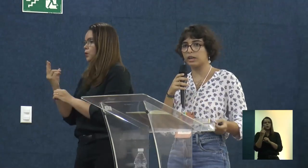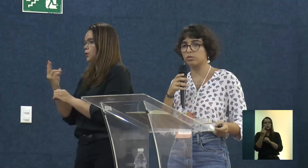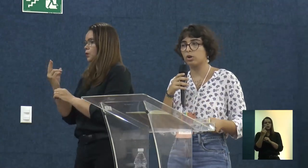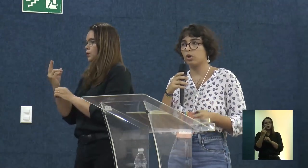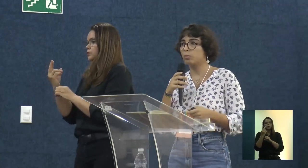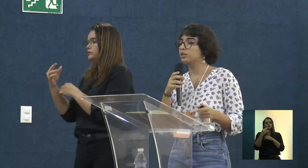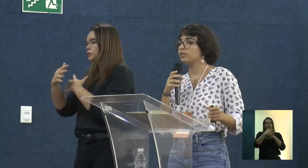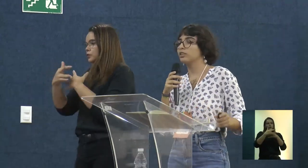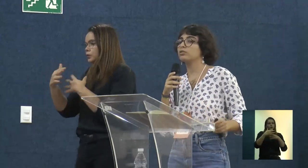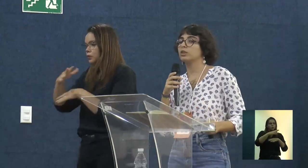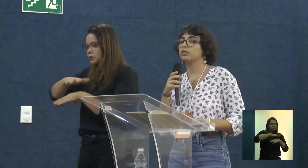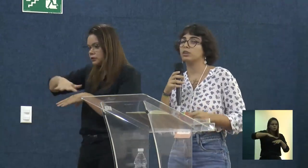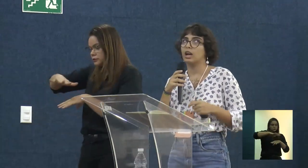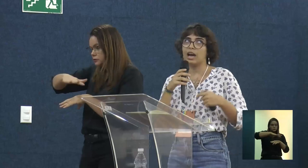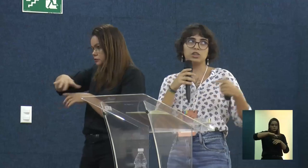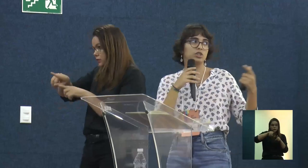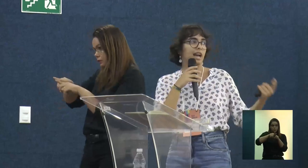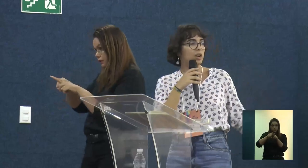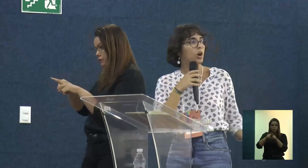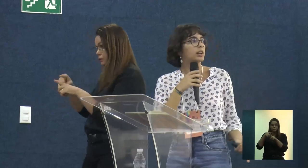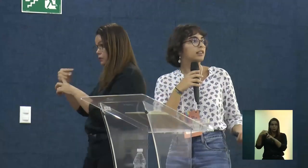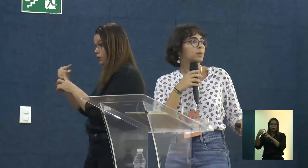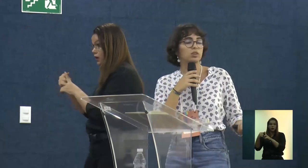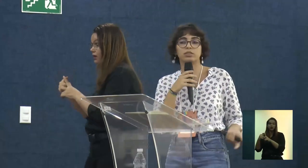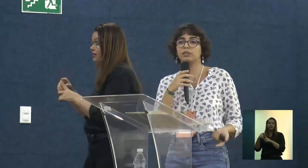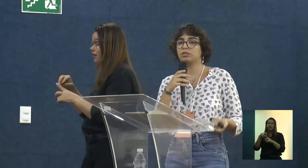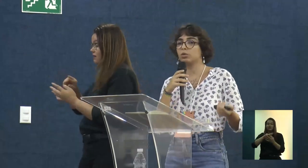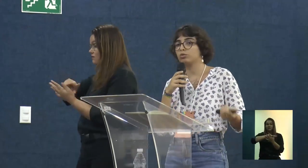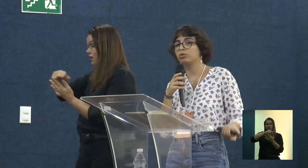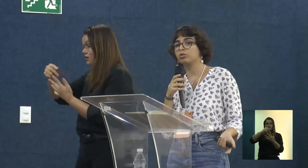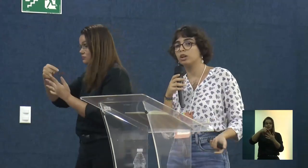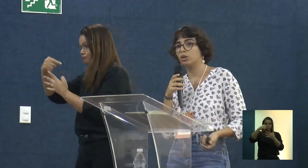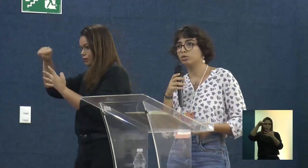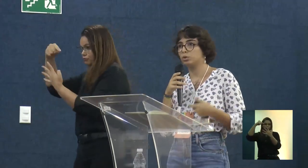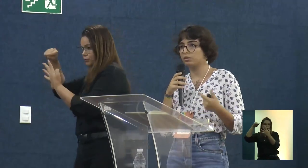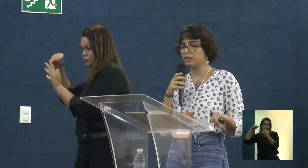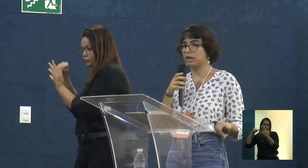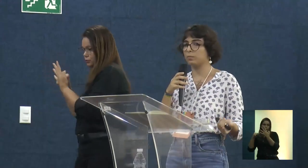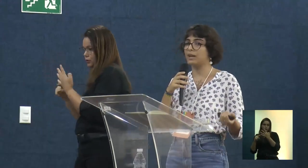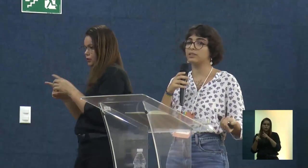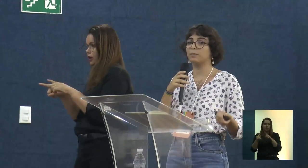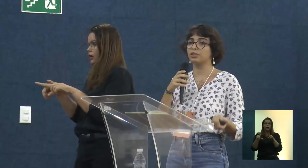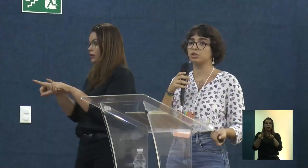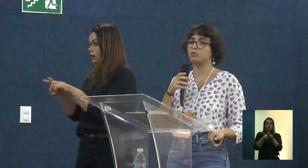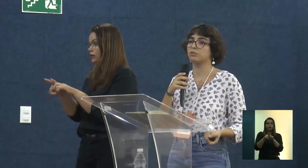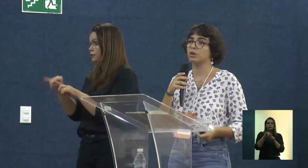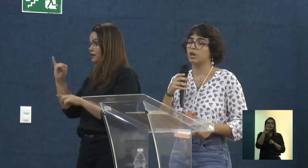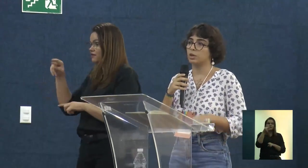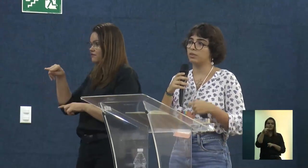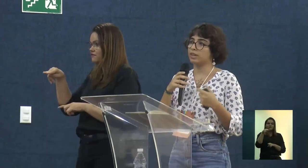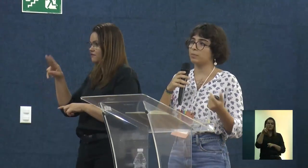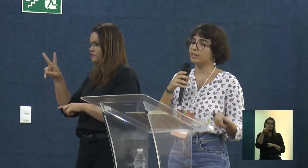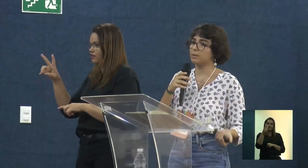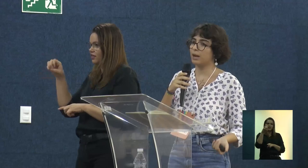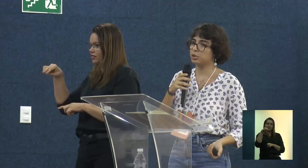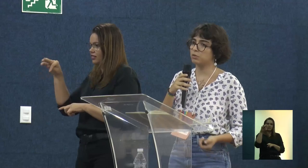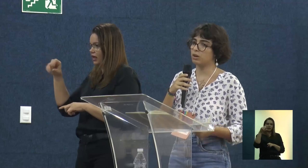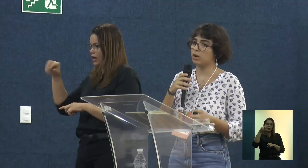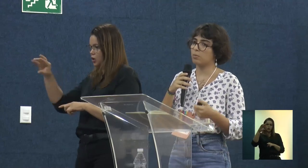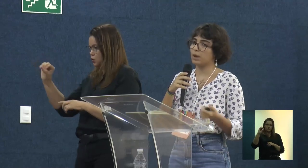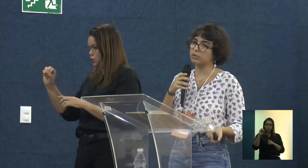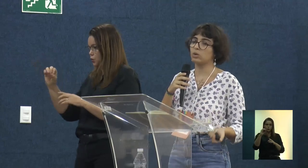envolvendo muitas questões. A gente está agora nesse processo da construção de um inventário participativo. E o inventário